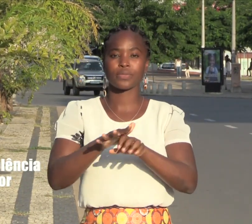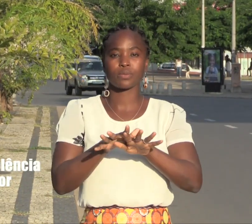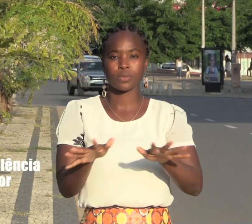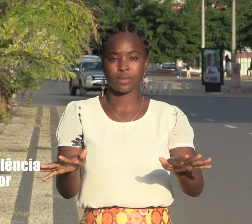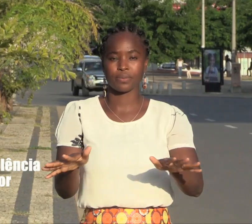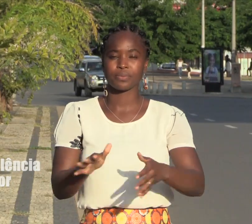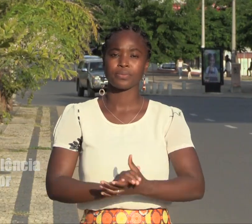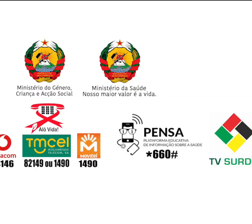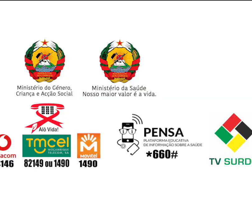-19.